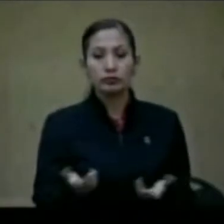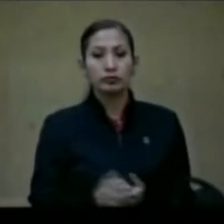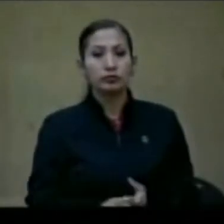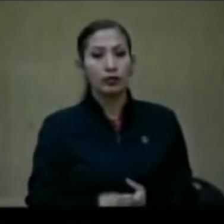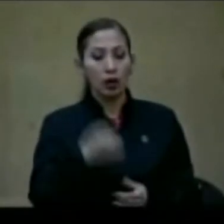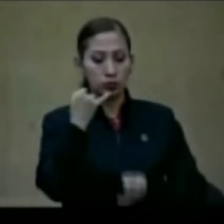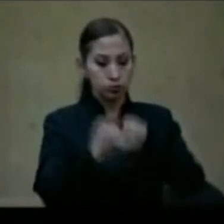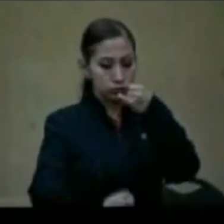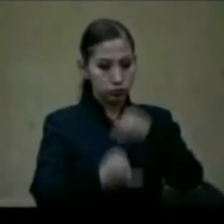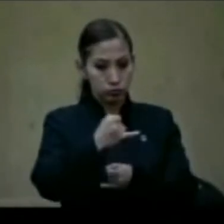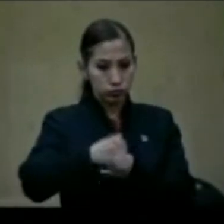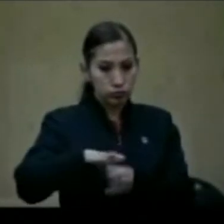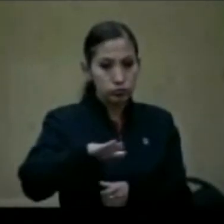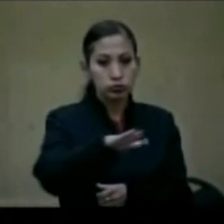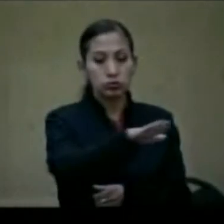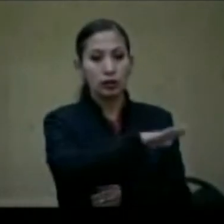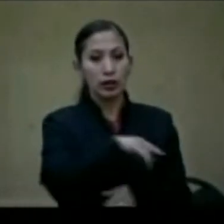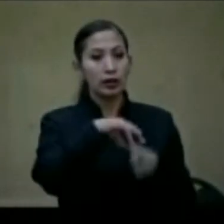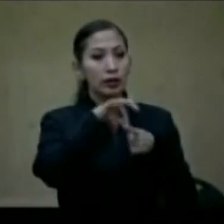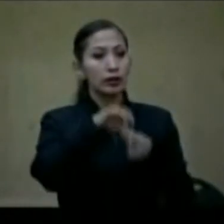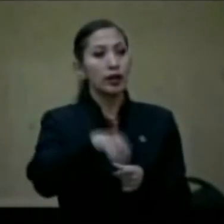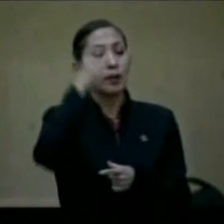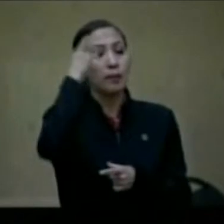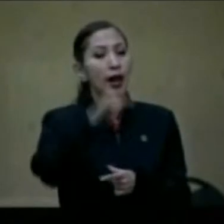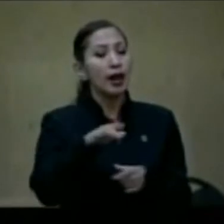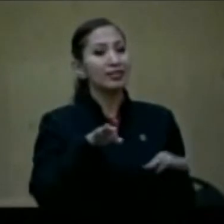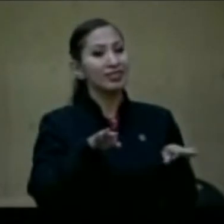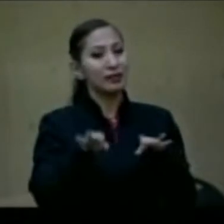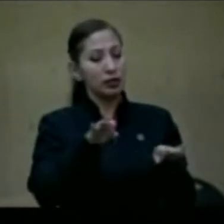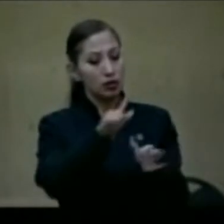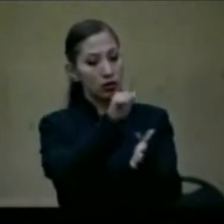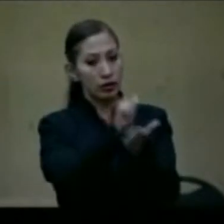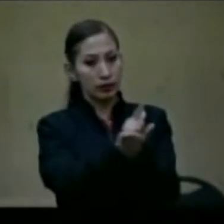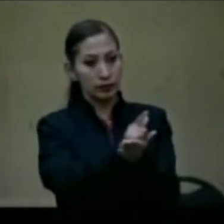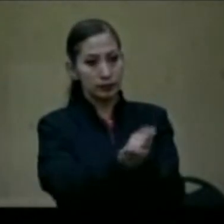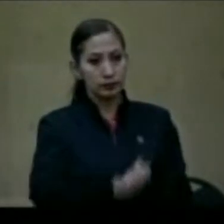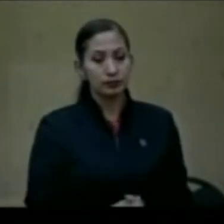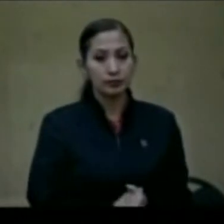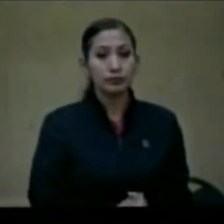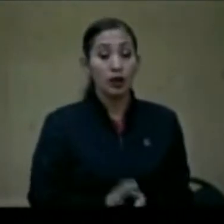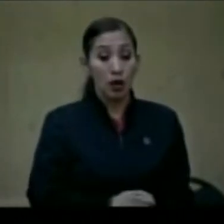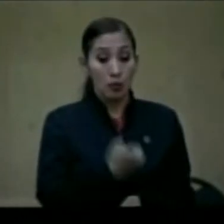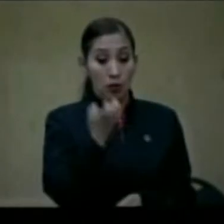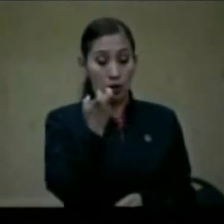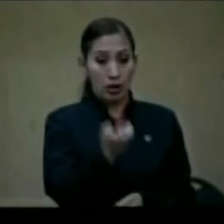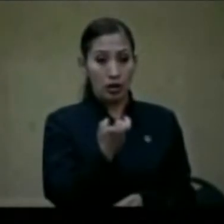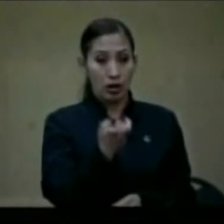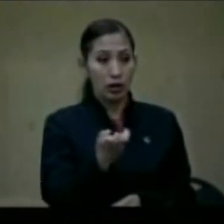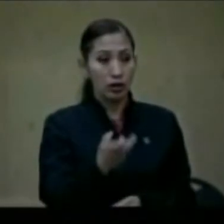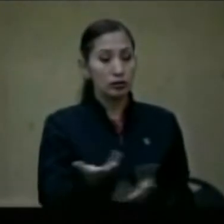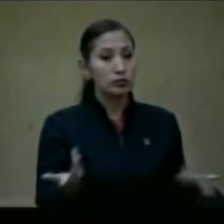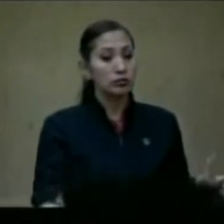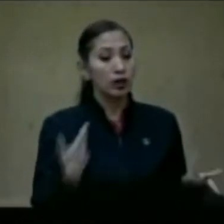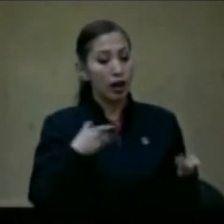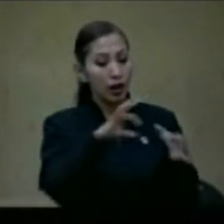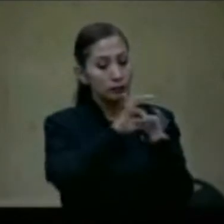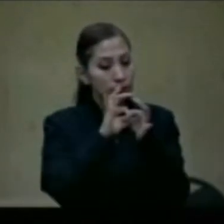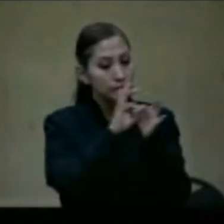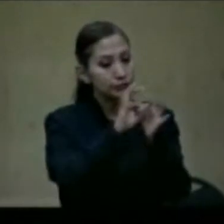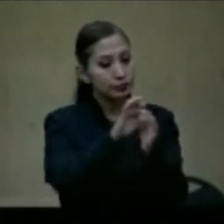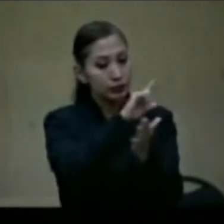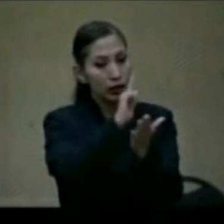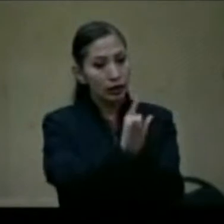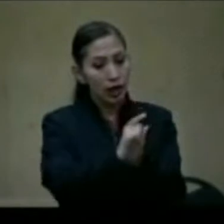Jurisdiccional, Guía para la Labor Legislativa. Como parte de la implementación de la